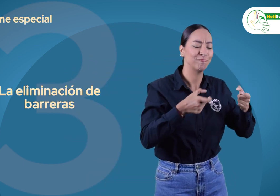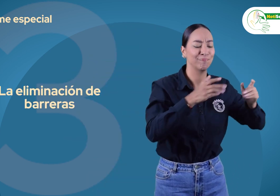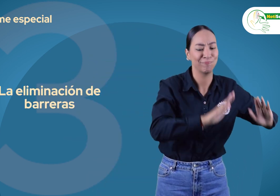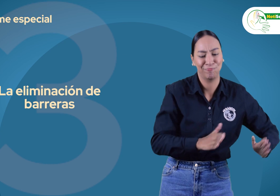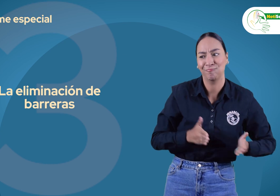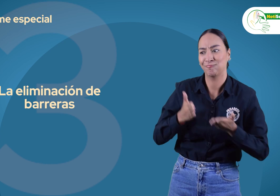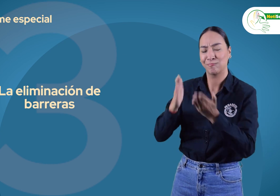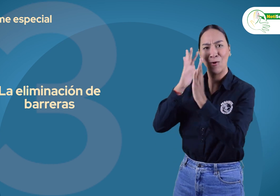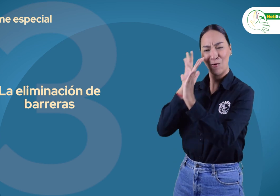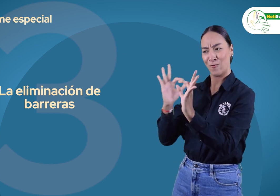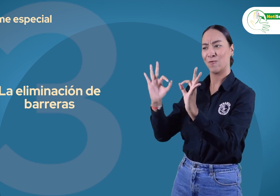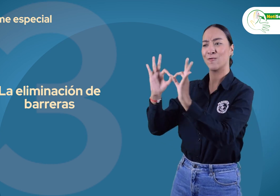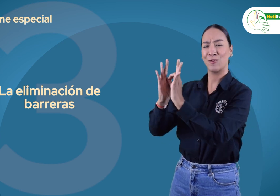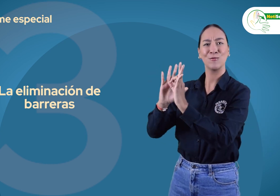con un enfoque integral.